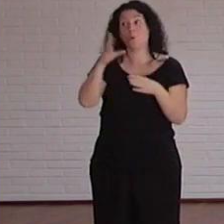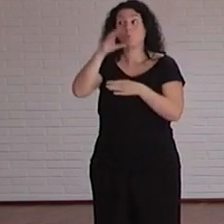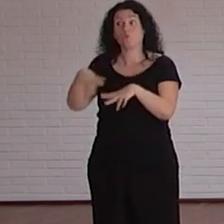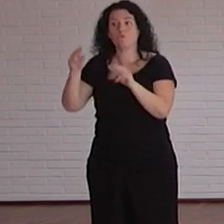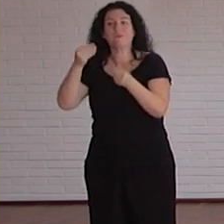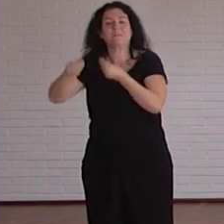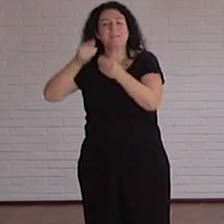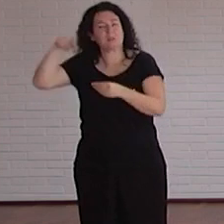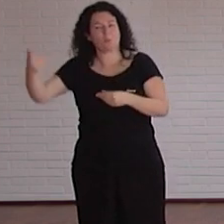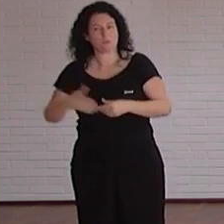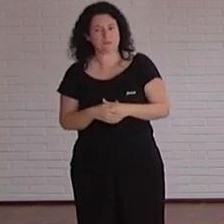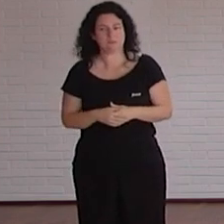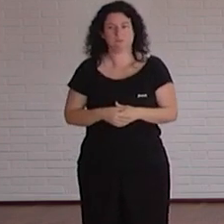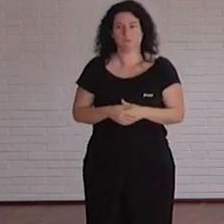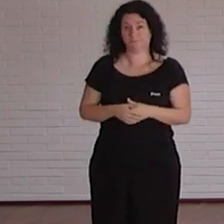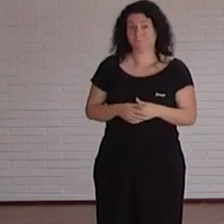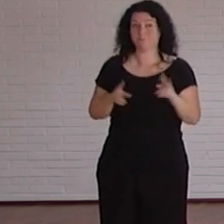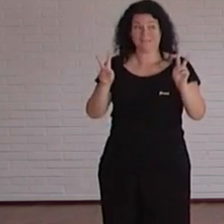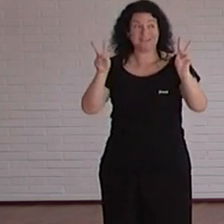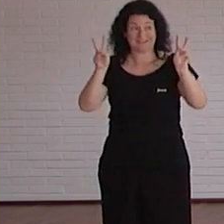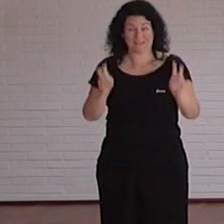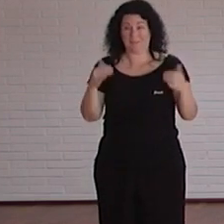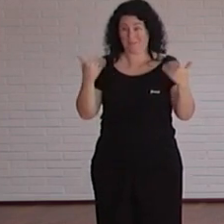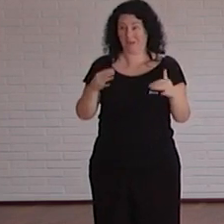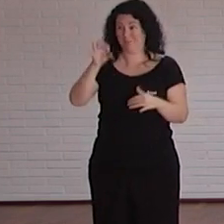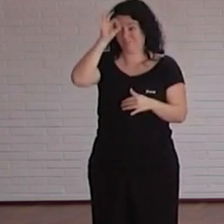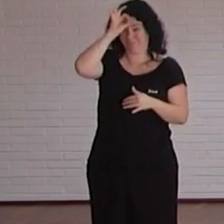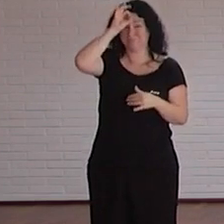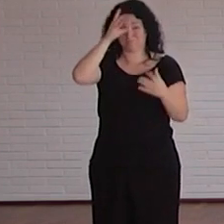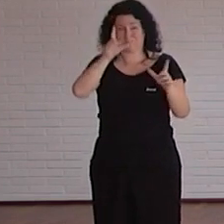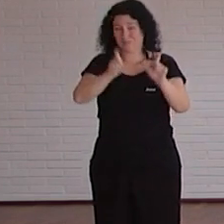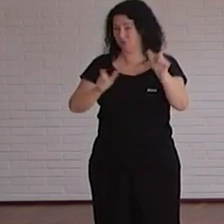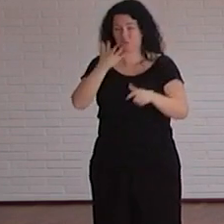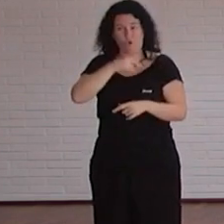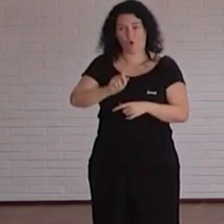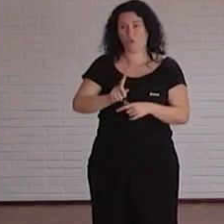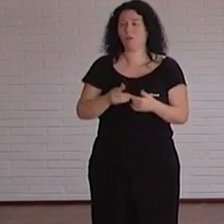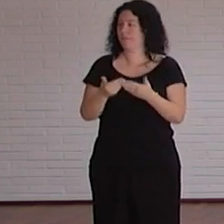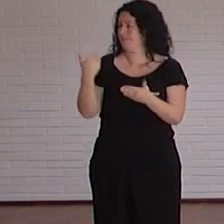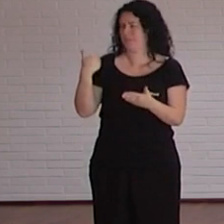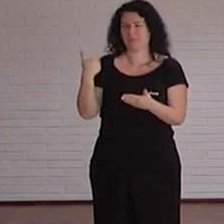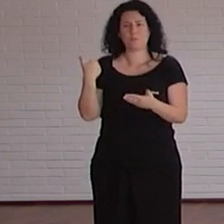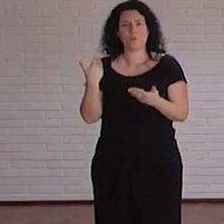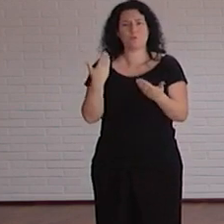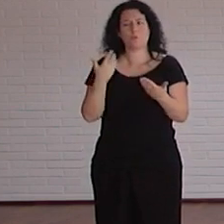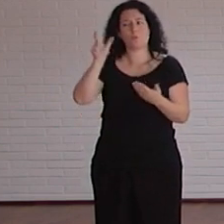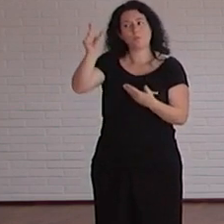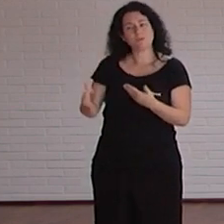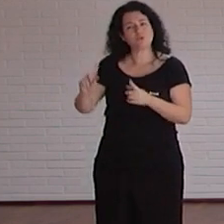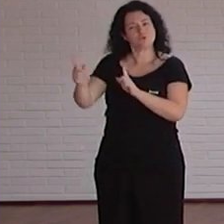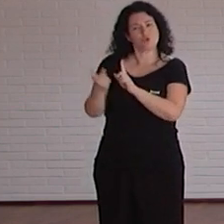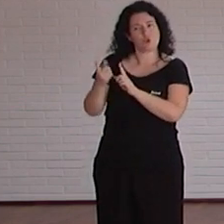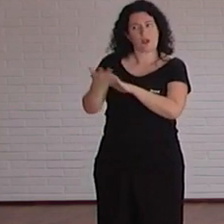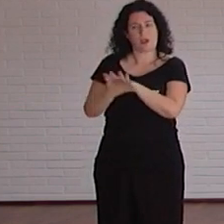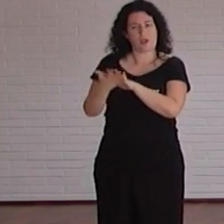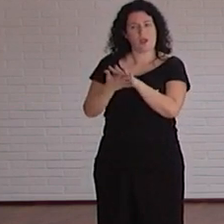hay muchísimo desconocimiento de hecho tuve una conversación hace poco con una persona que me sorprendió